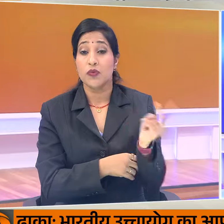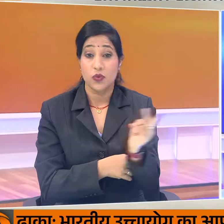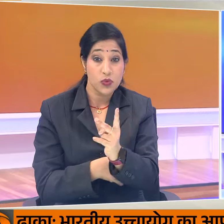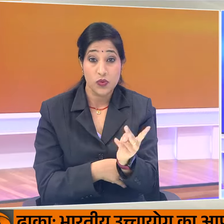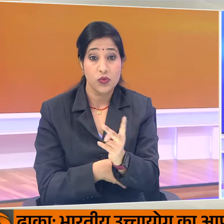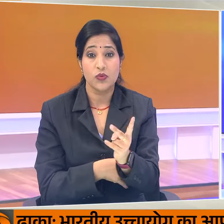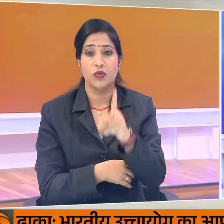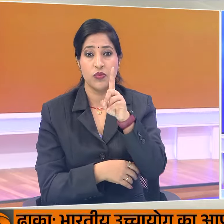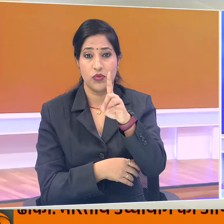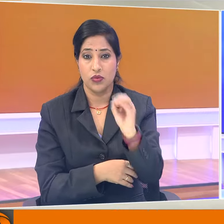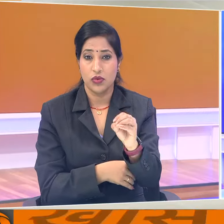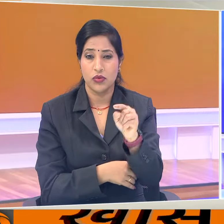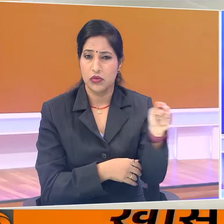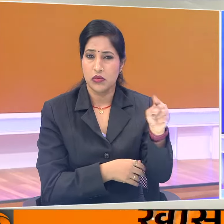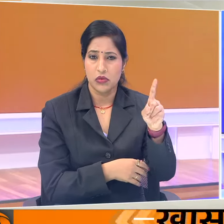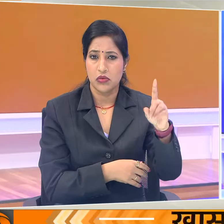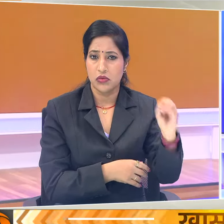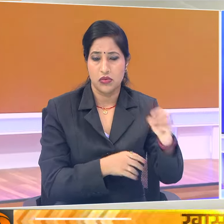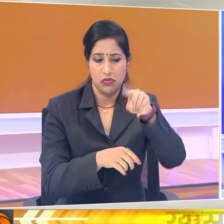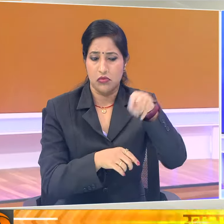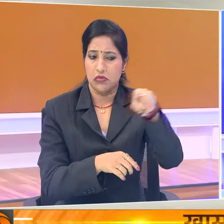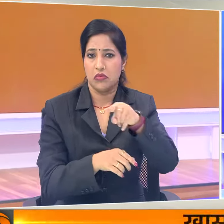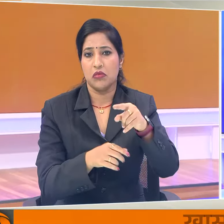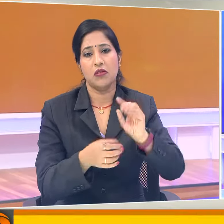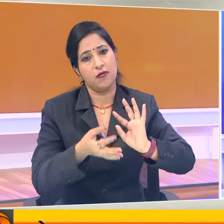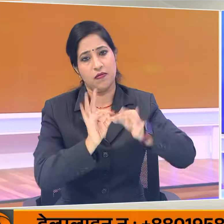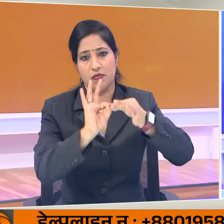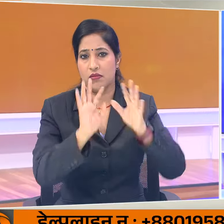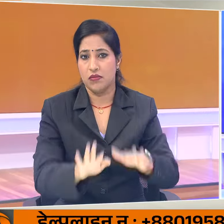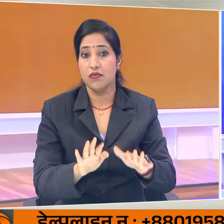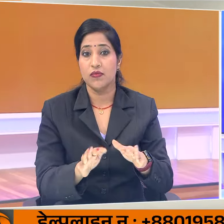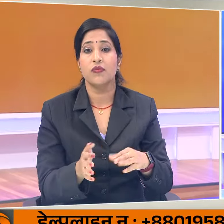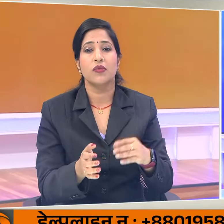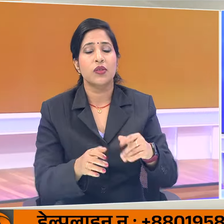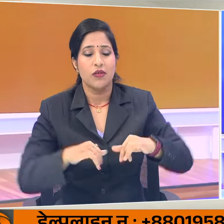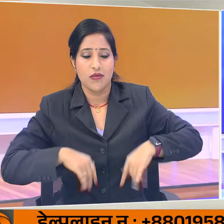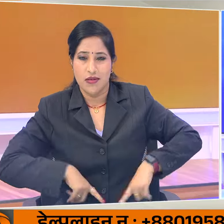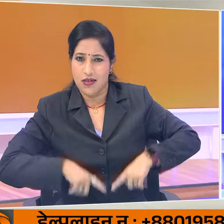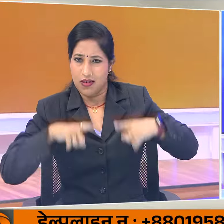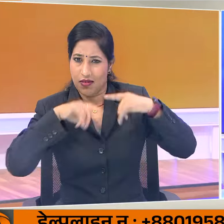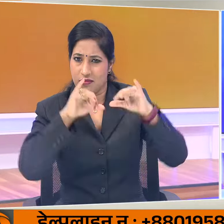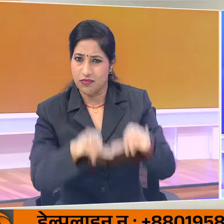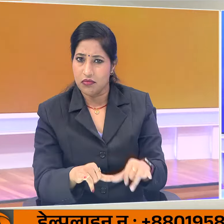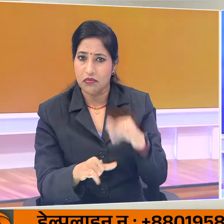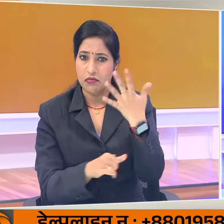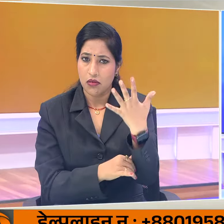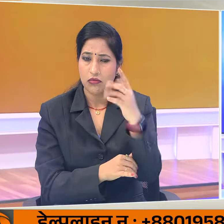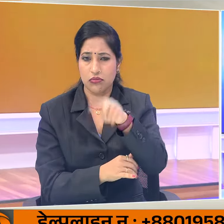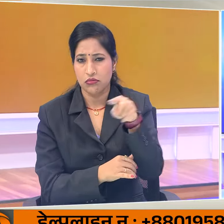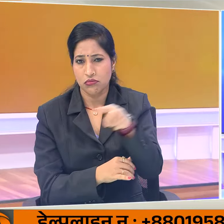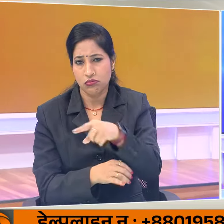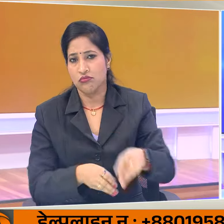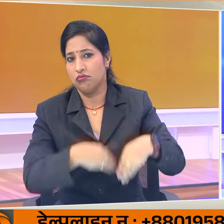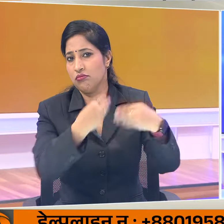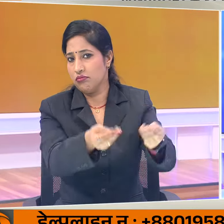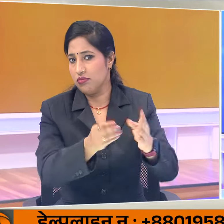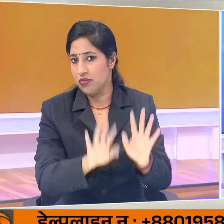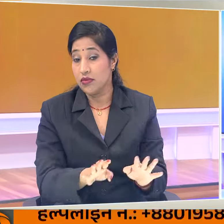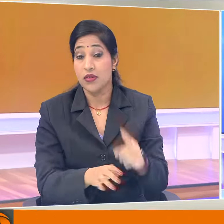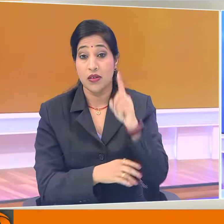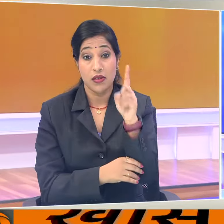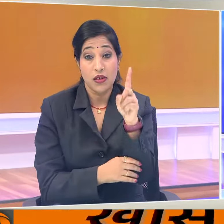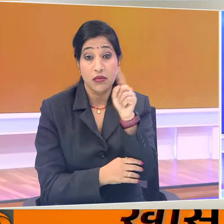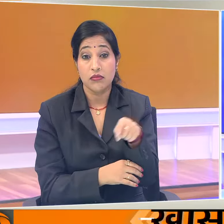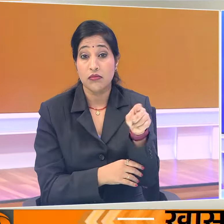दोनों के लिए 10-10 फीस्दी सीटें रिजर्व की गई। मूल निवासियों को भी 5 फीस्दी सीटें दे गई। और